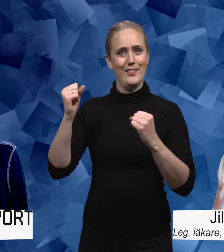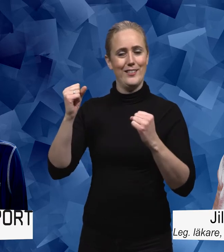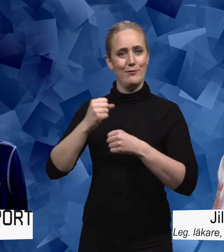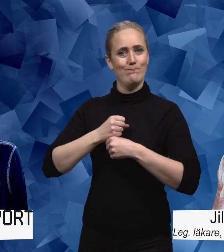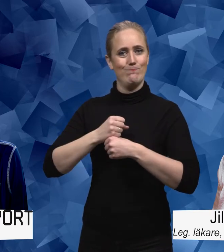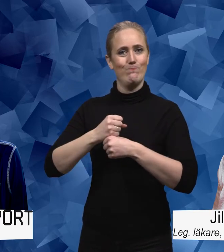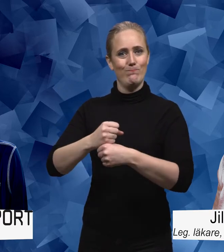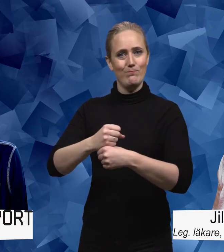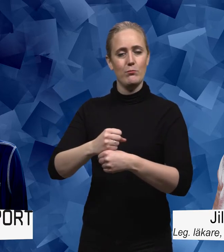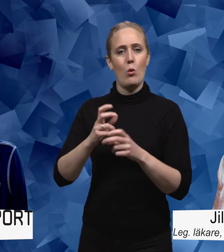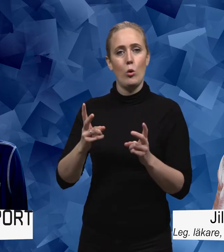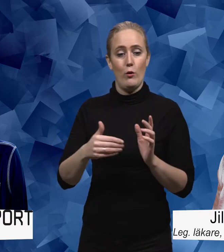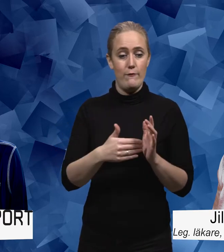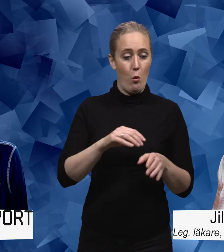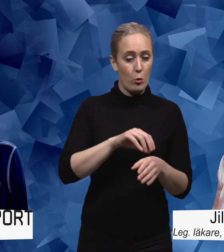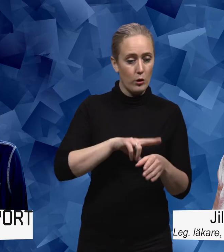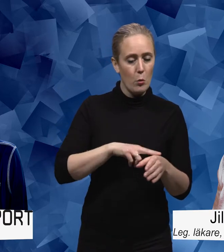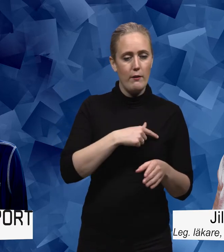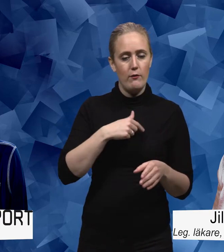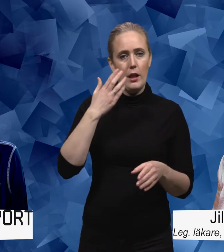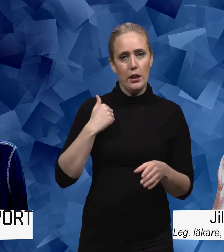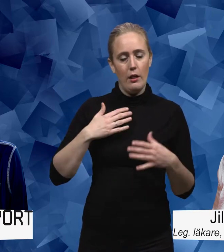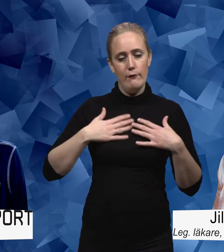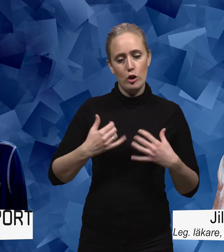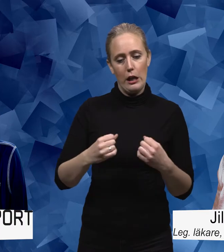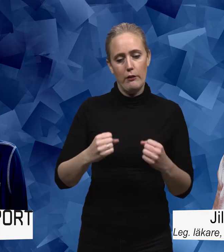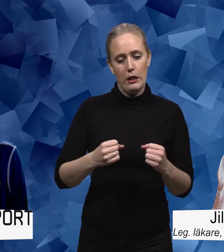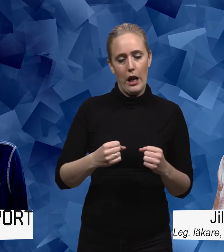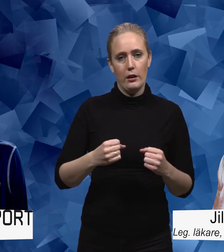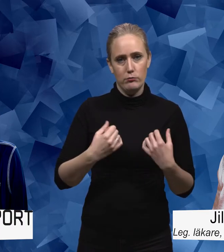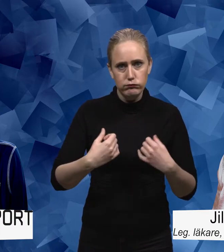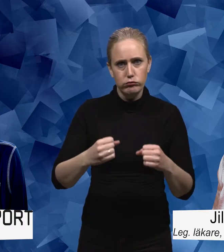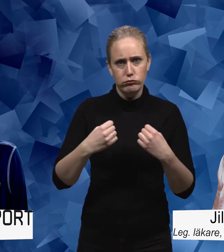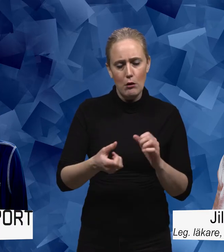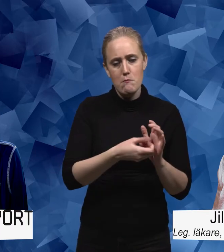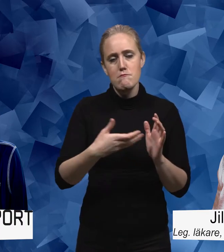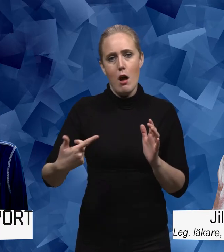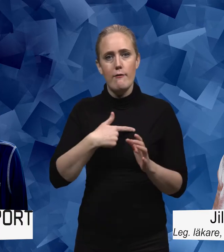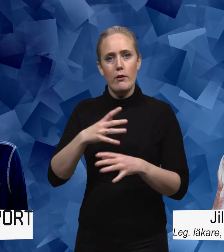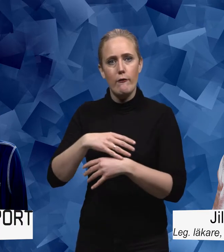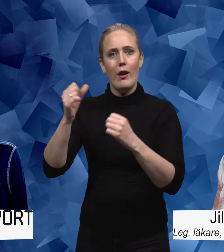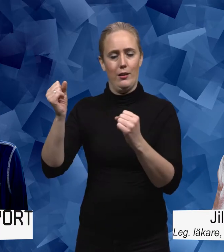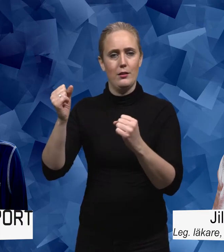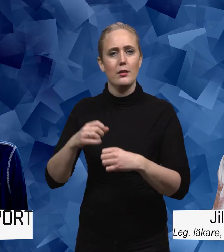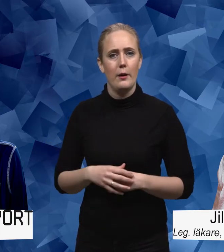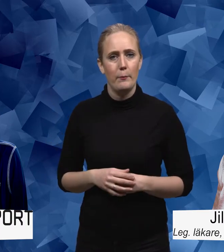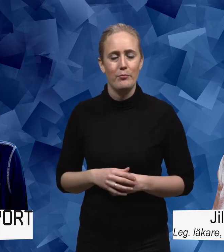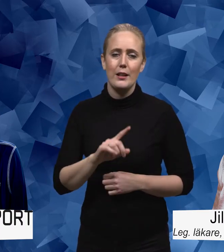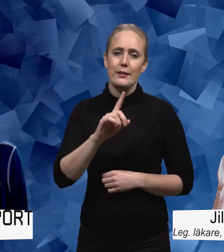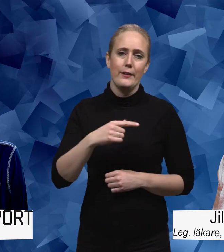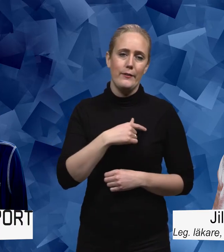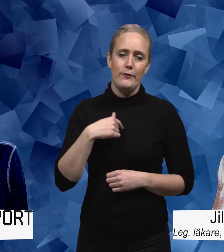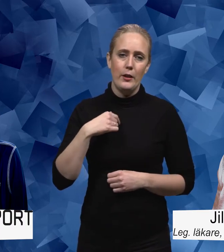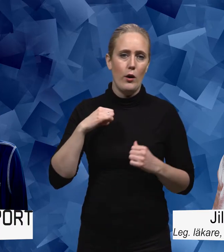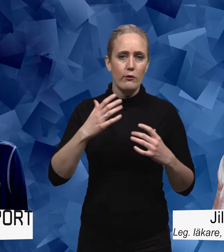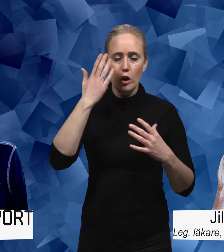från sjukdom till ett friskt tillstånd med fysisk aktivitet. Och sen kan vi förstås plocka isär det här på